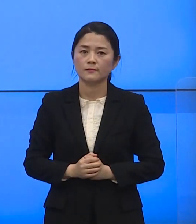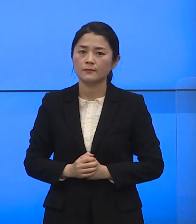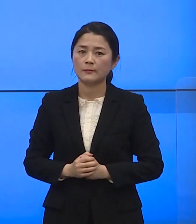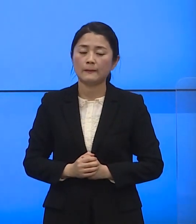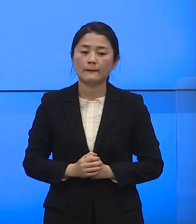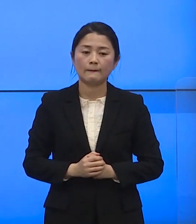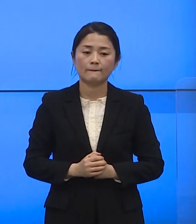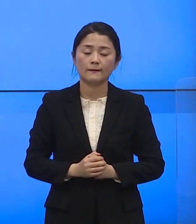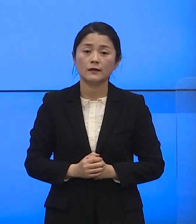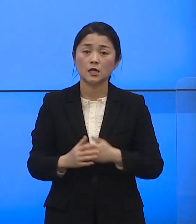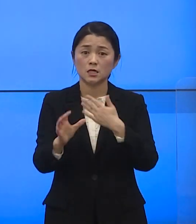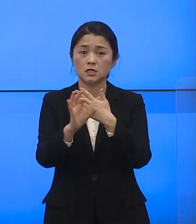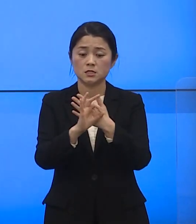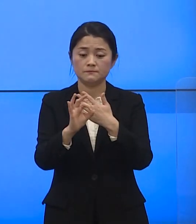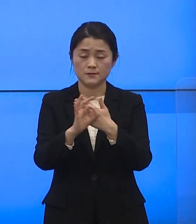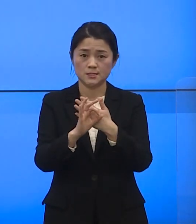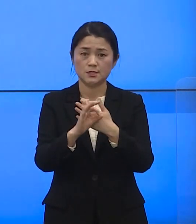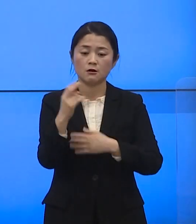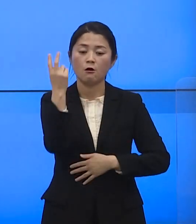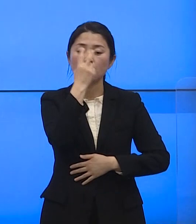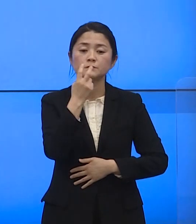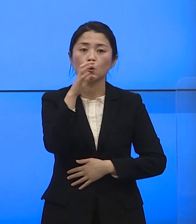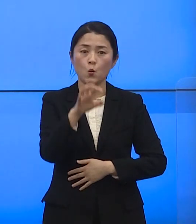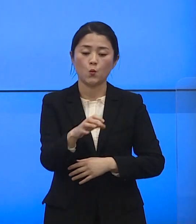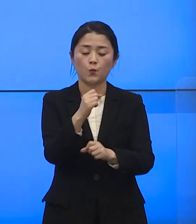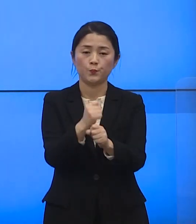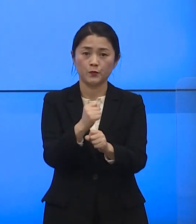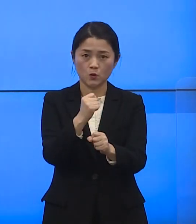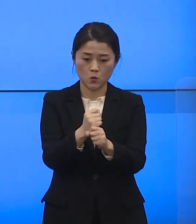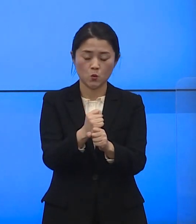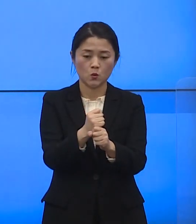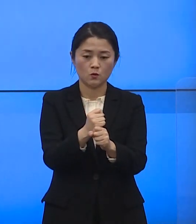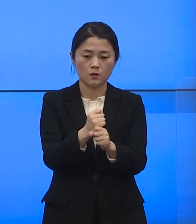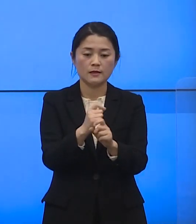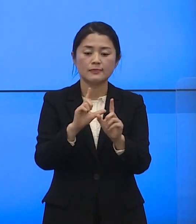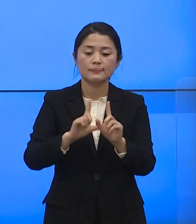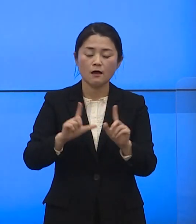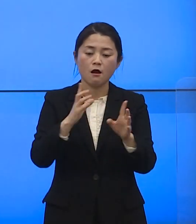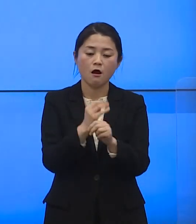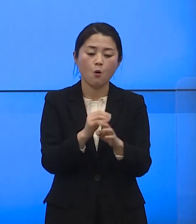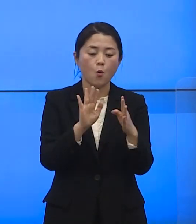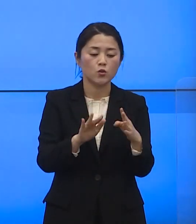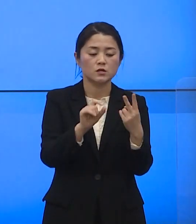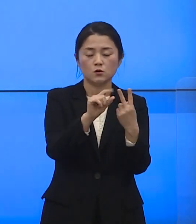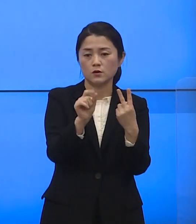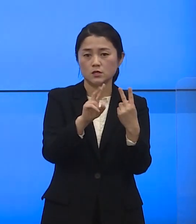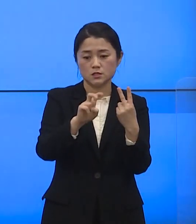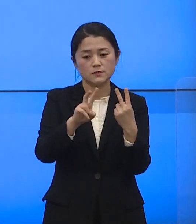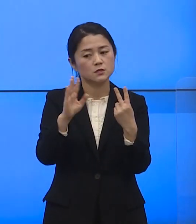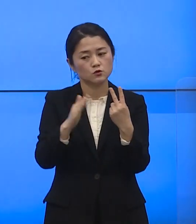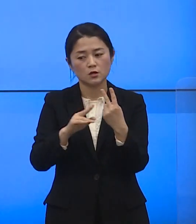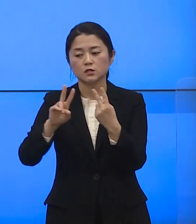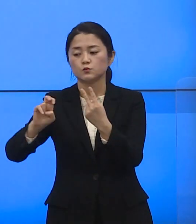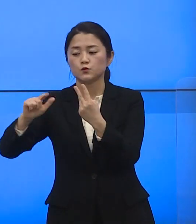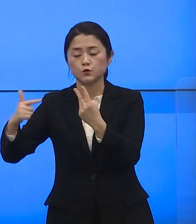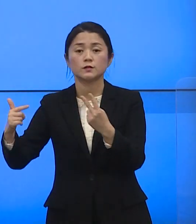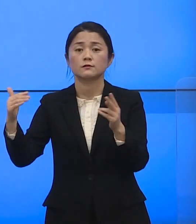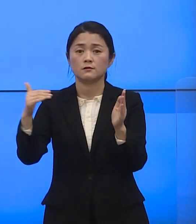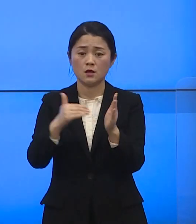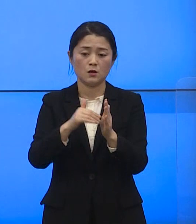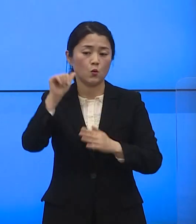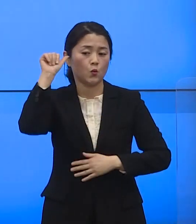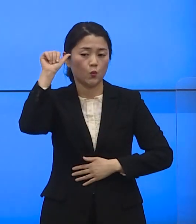임시선별검사소 설치와 검사기간은 금일부터 26일까지